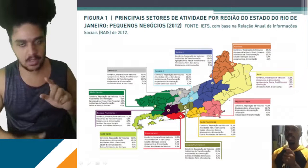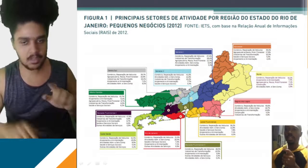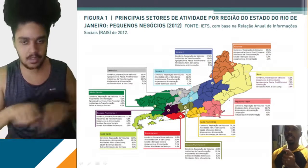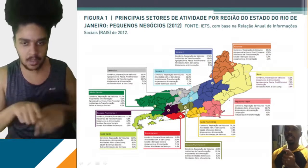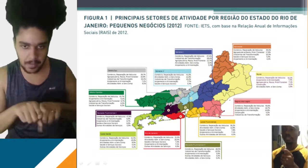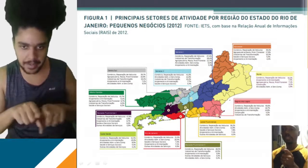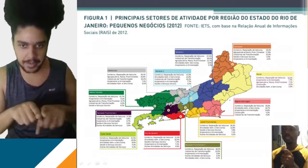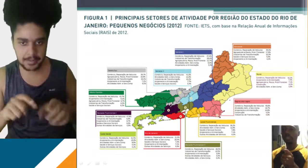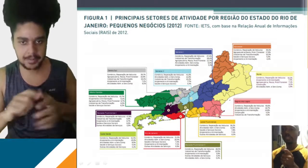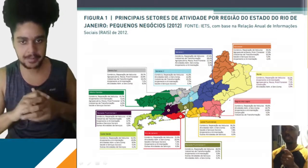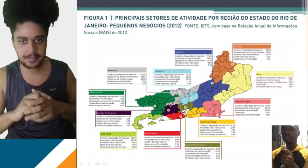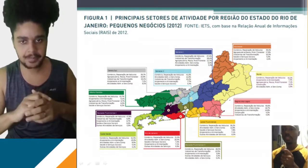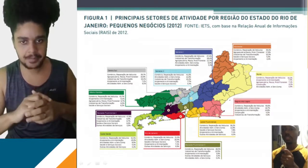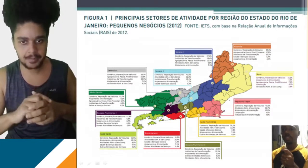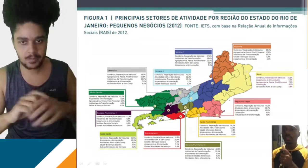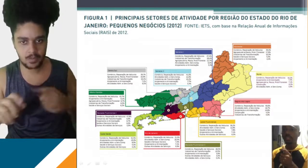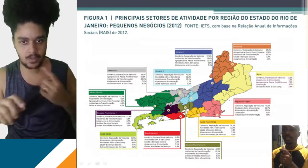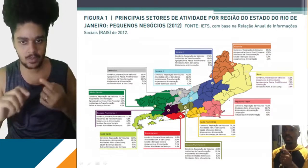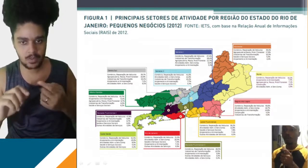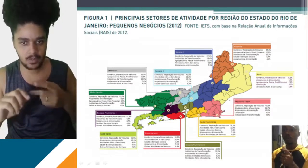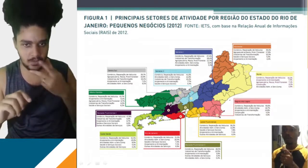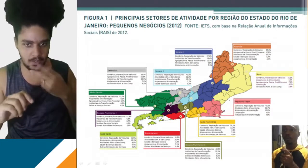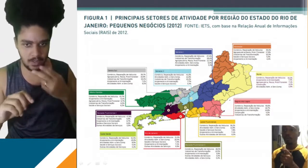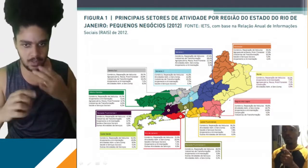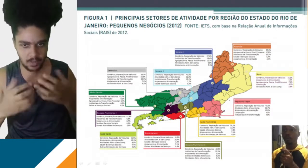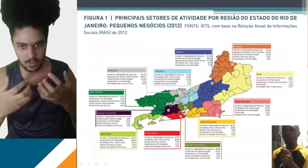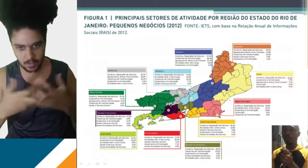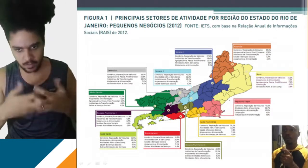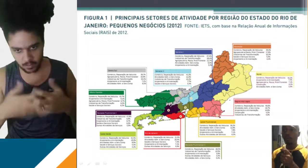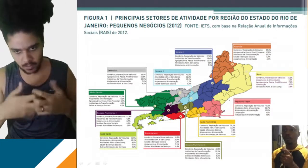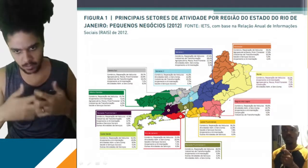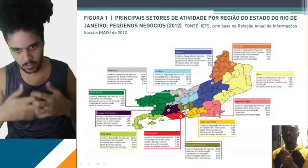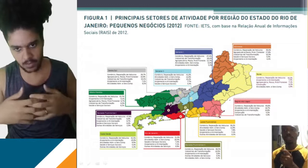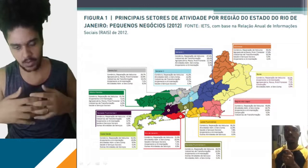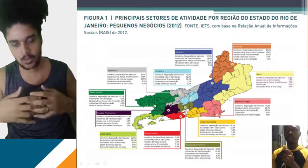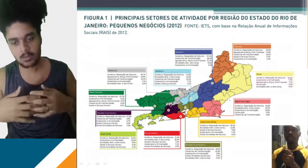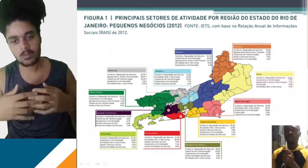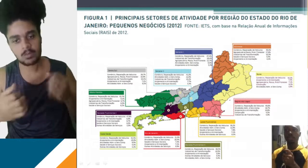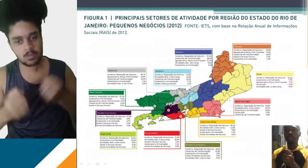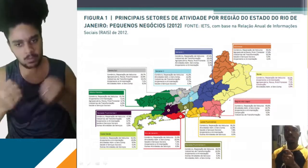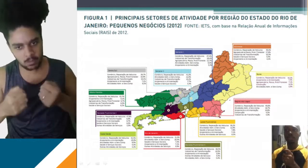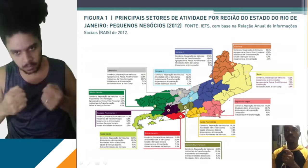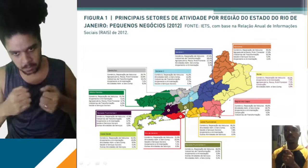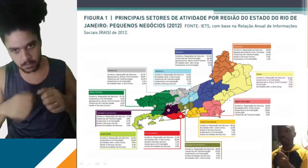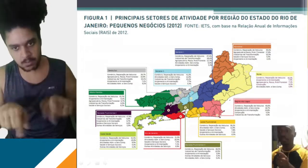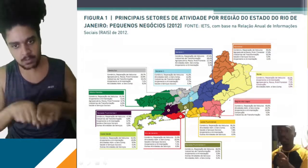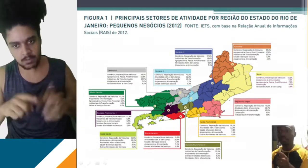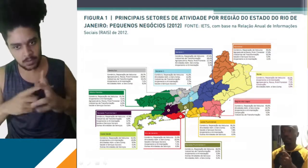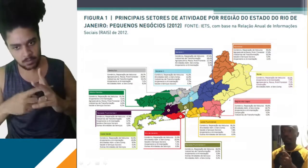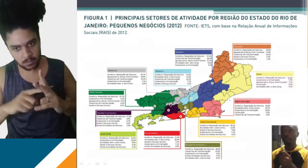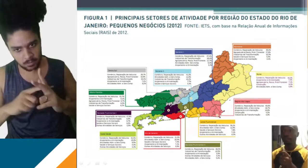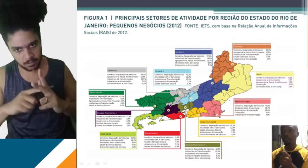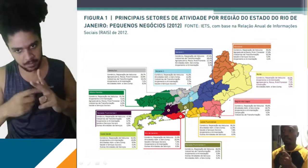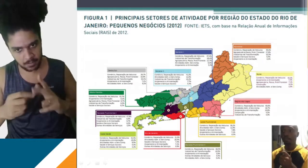e outras cidades. A gente vai destacar o comércio de reparação de veículos, as indústrias de automação, as atividades de administração de